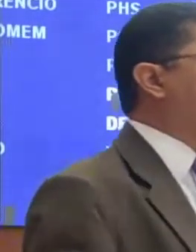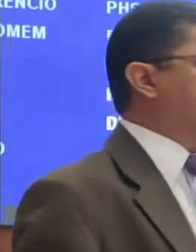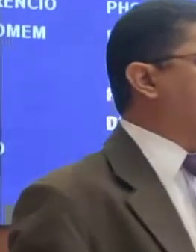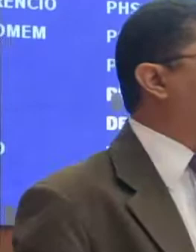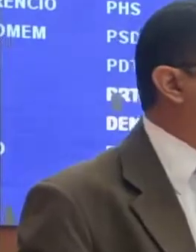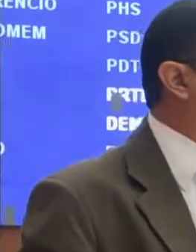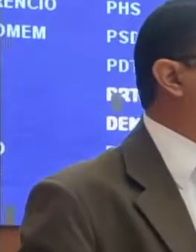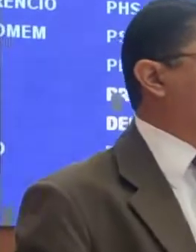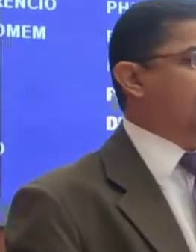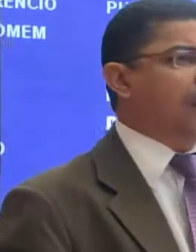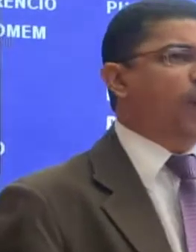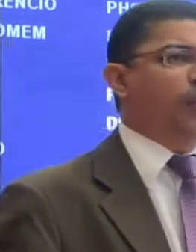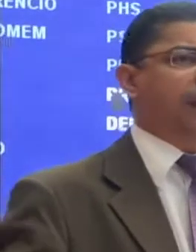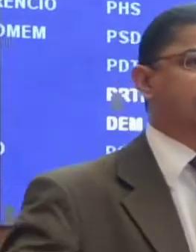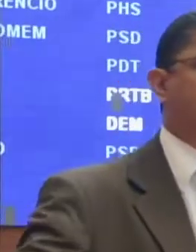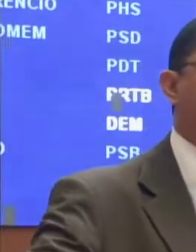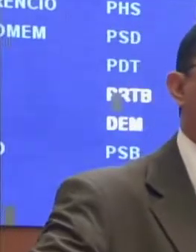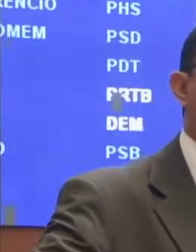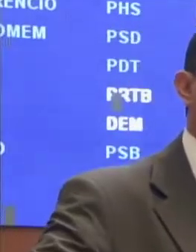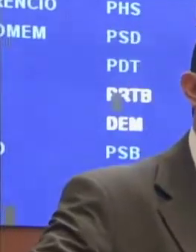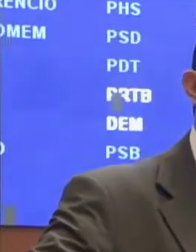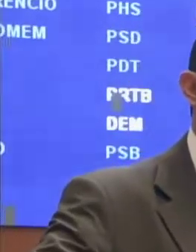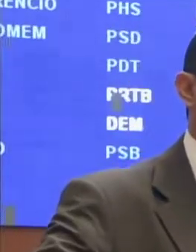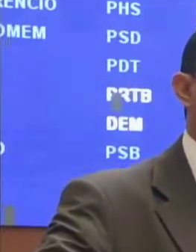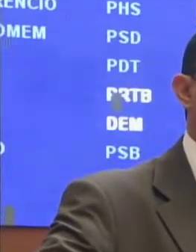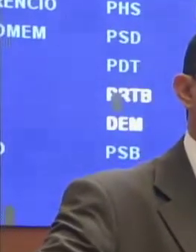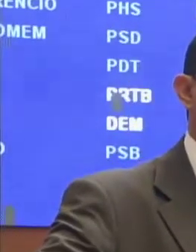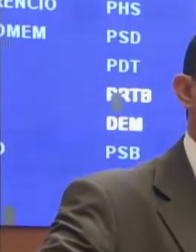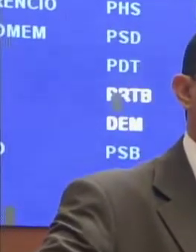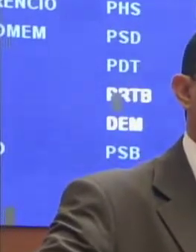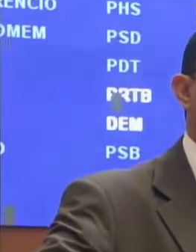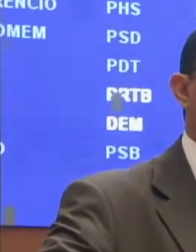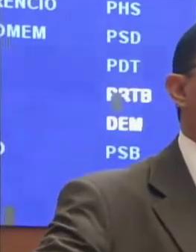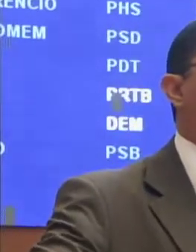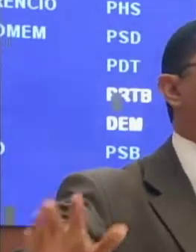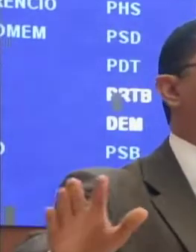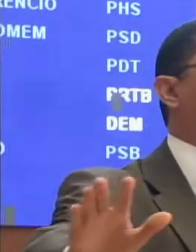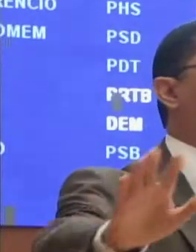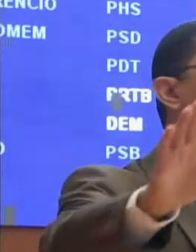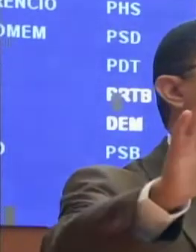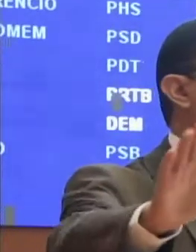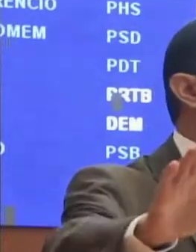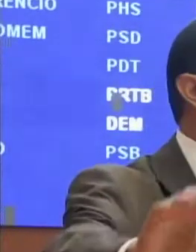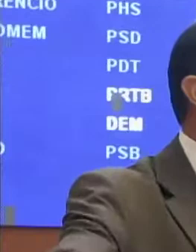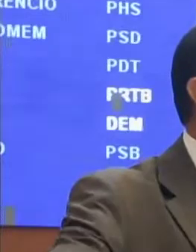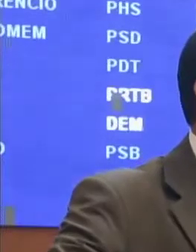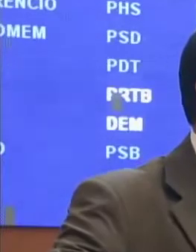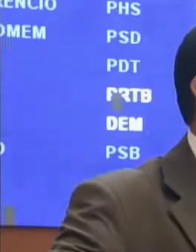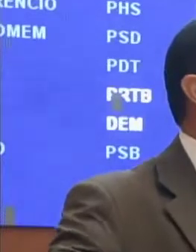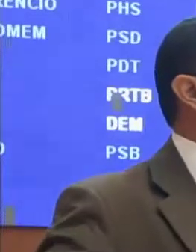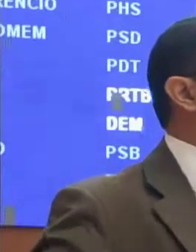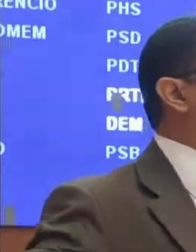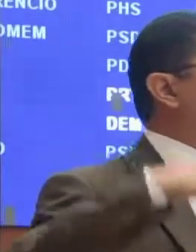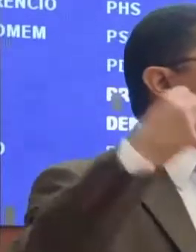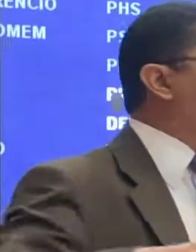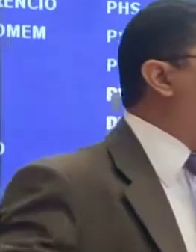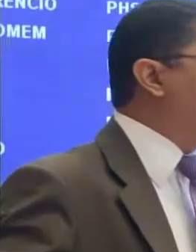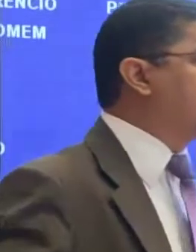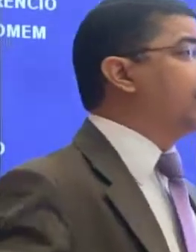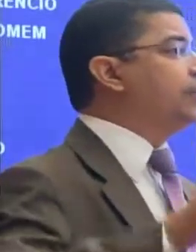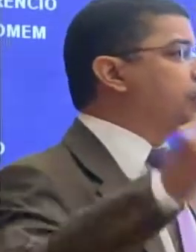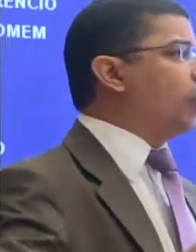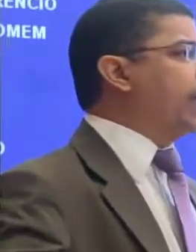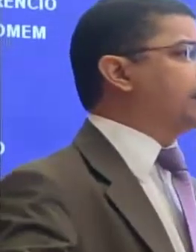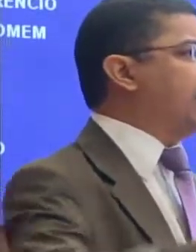emergenciais que garantam o direito da população de ir e vir. O que não pode é ficar refém de uma situação que até